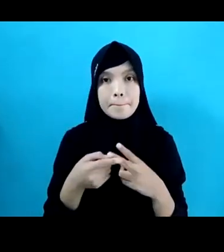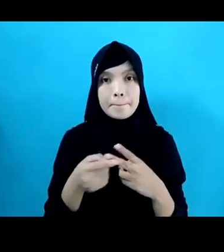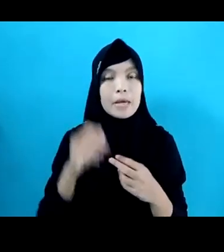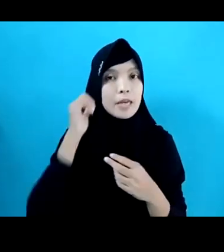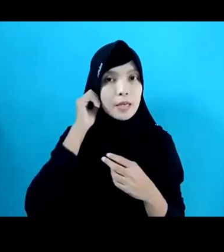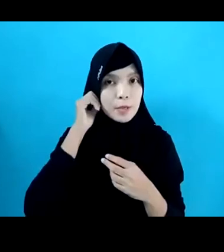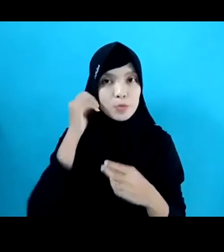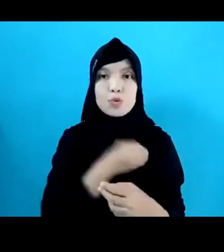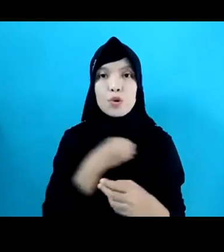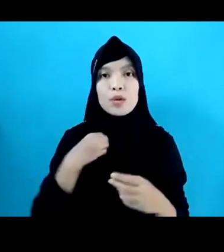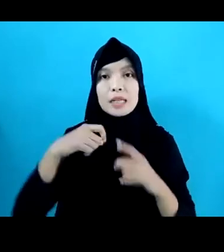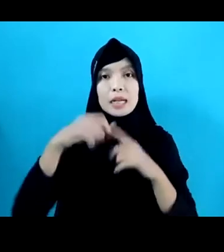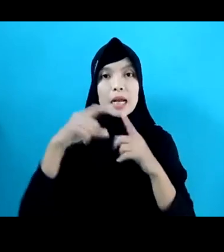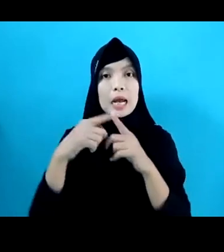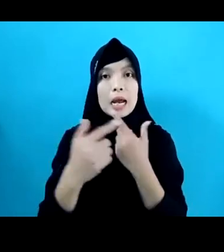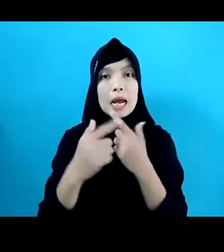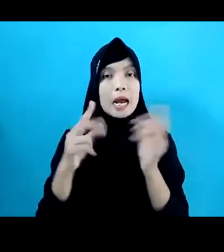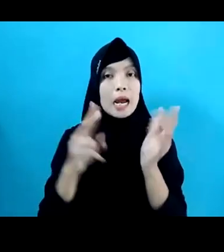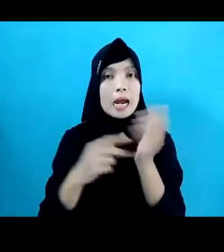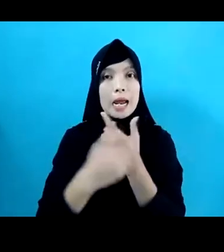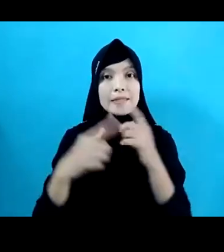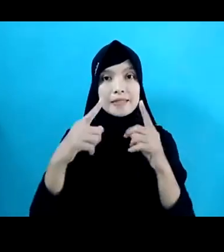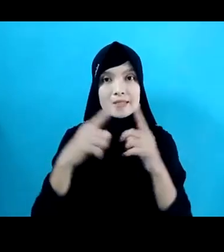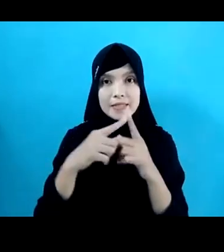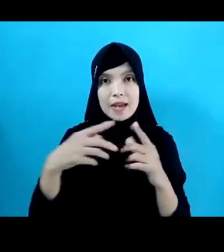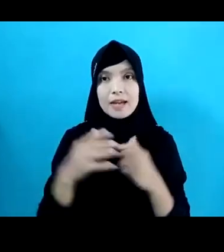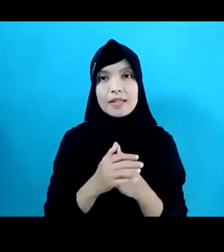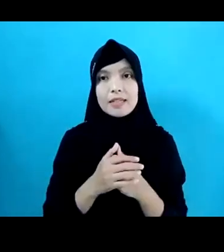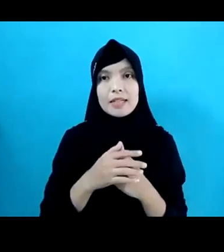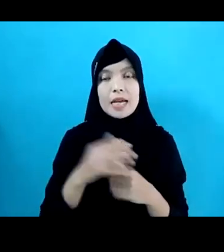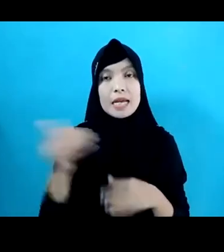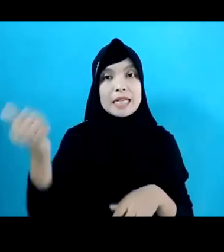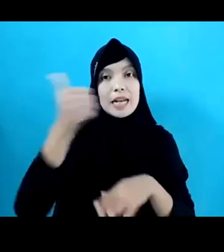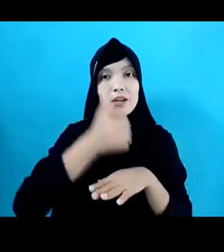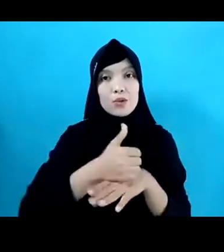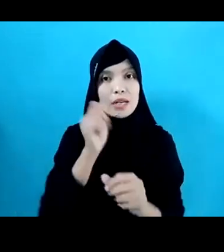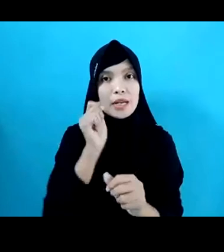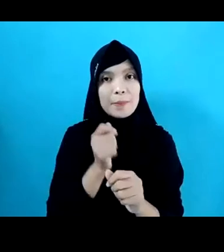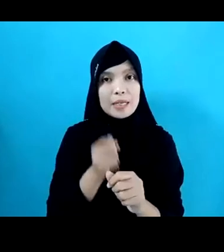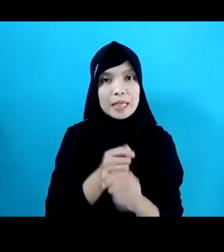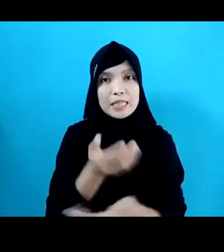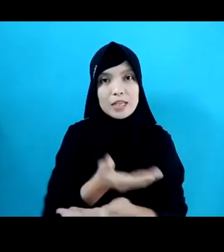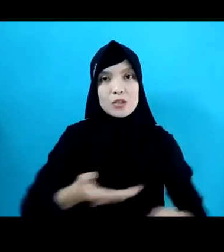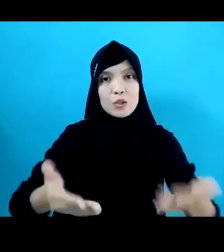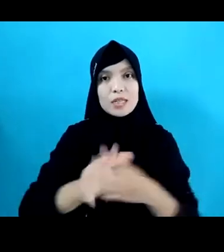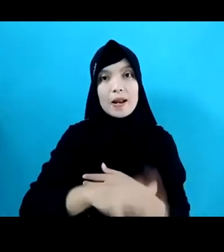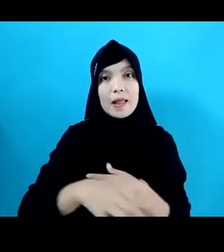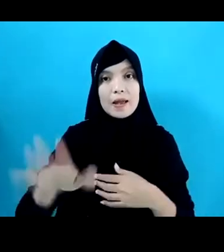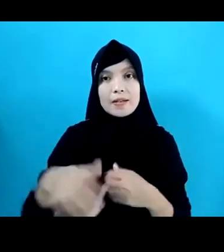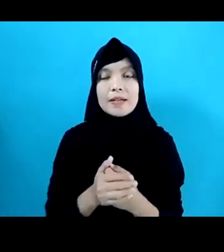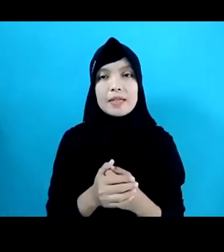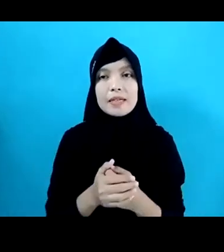Dokter Kanya Eka Santi MSW Beliau Adalah Direktur Rehabilitasi Sosial Anak Direktorat